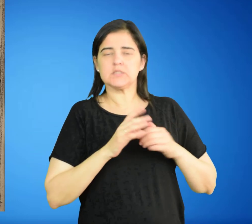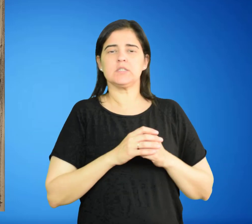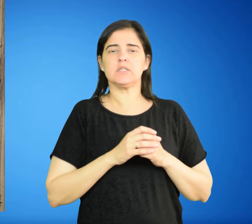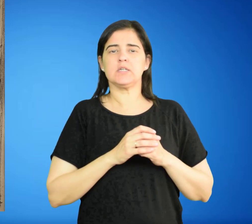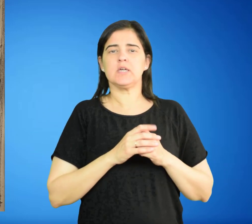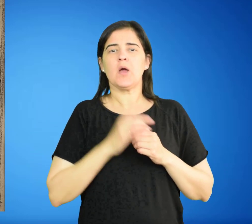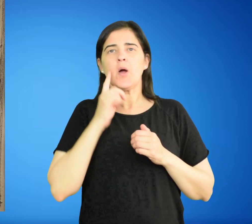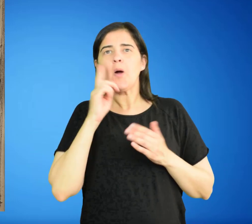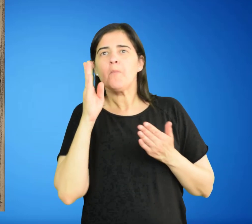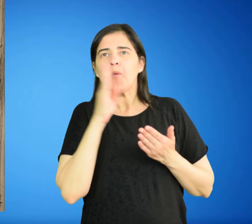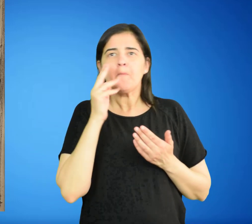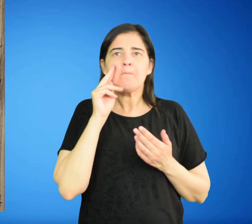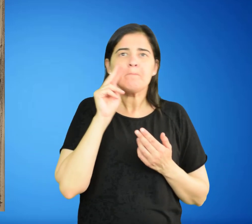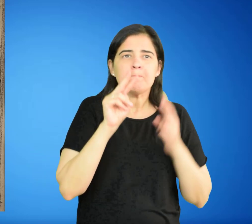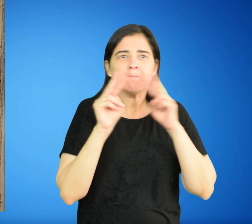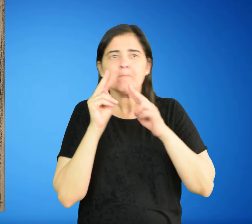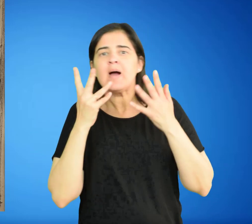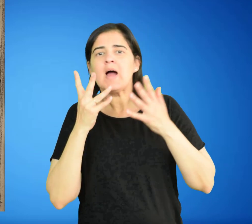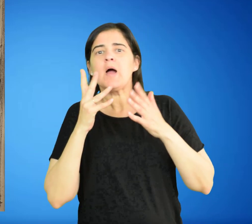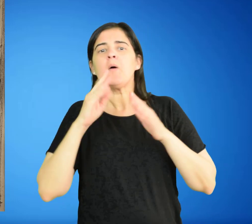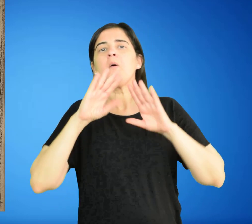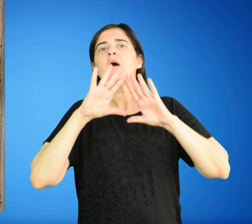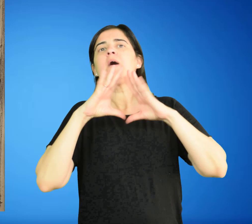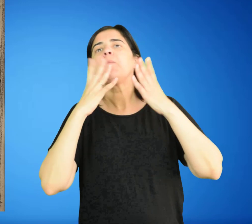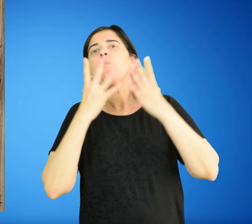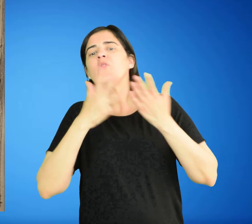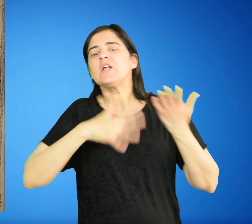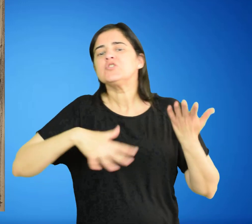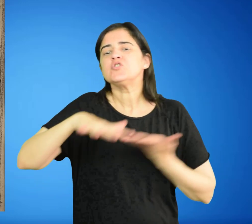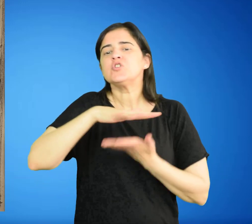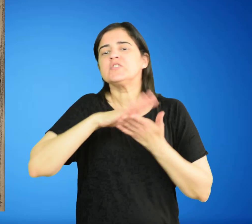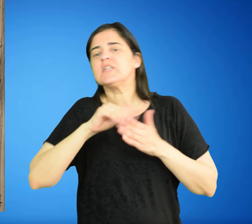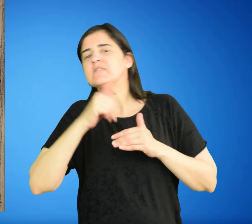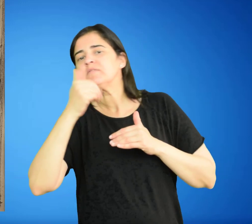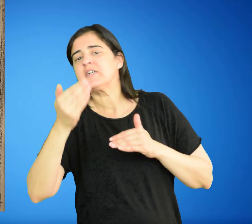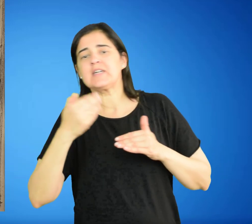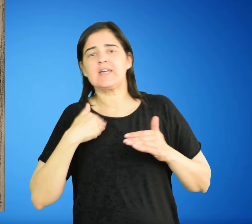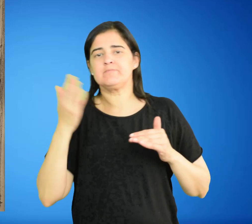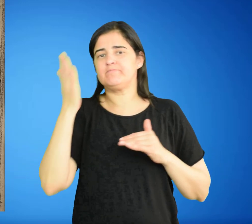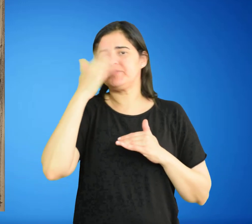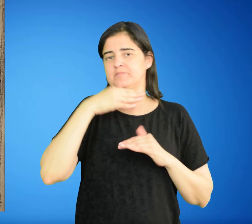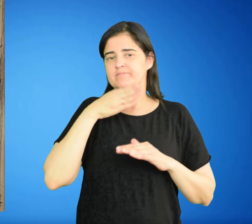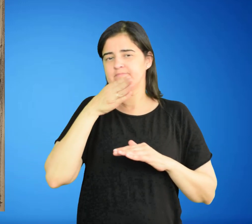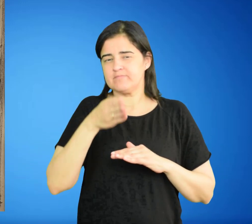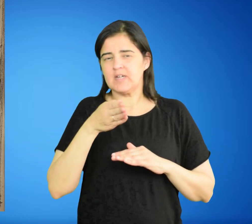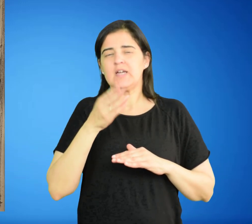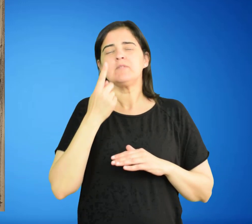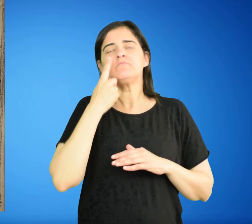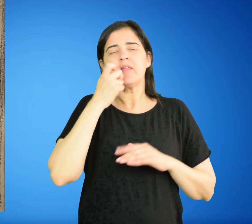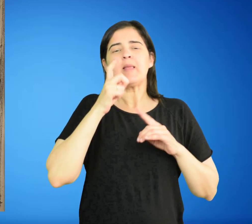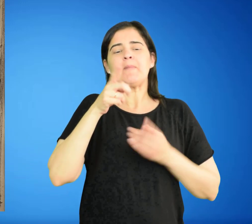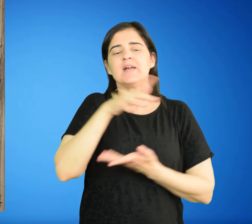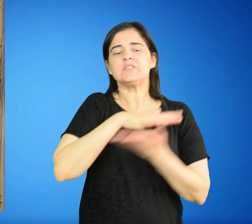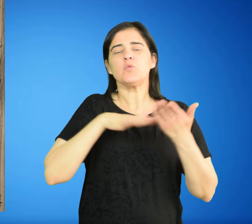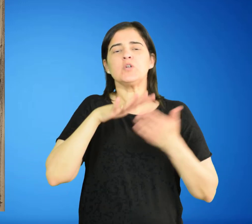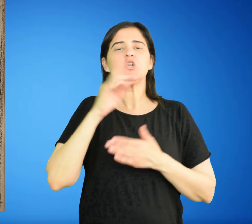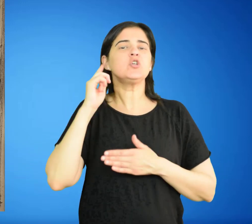Espiando el mundo exterior en el que no están. Puede leerse también la situación de encierro de su condición de